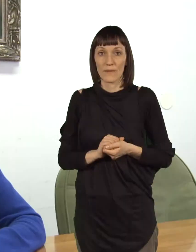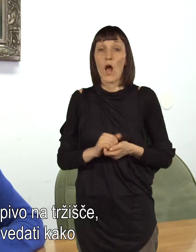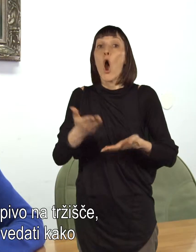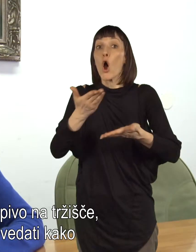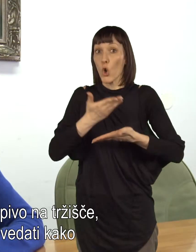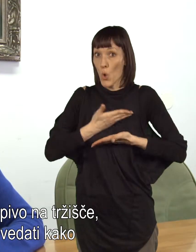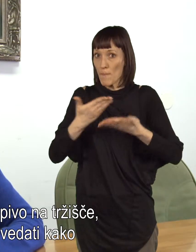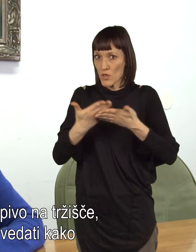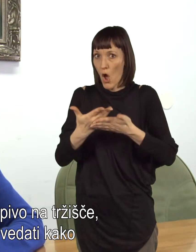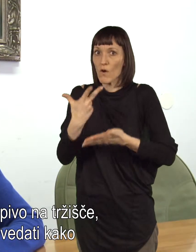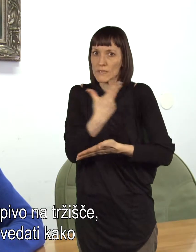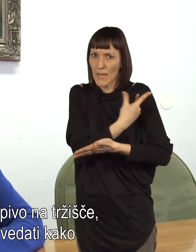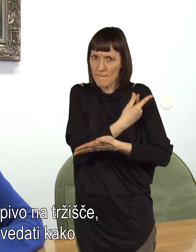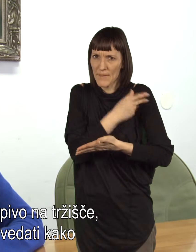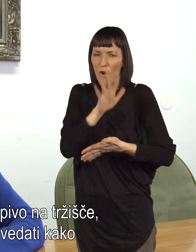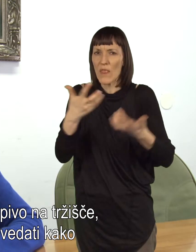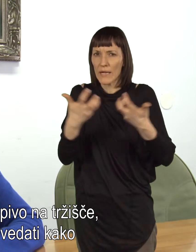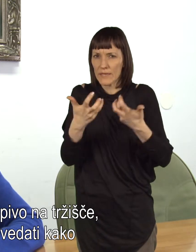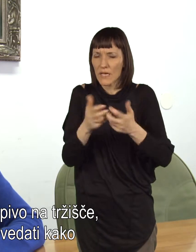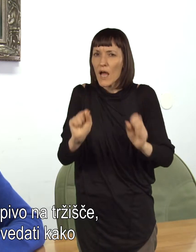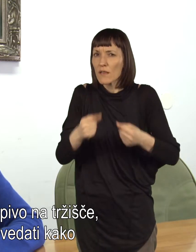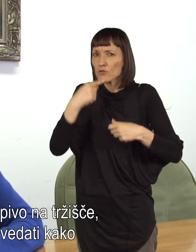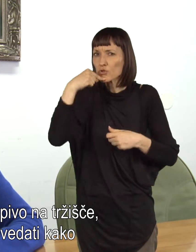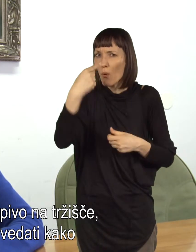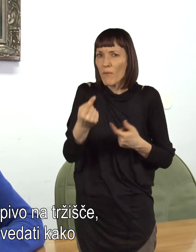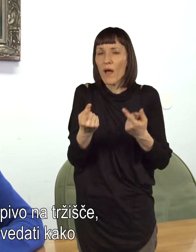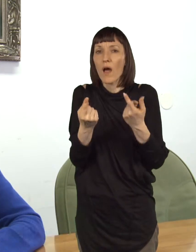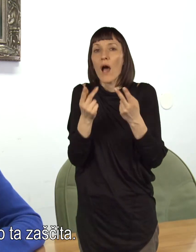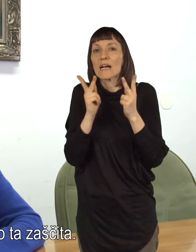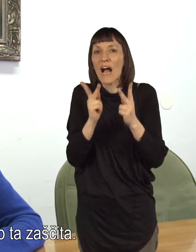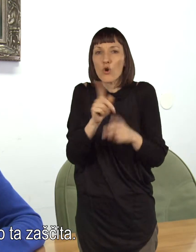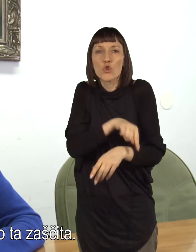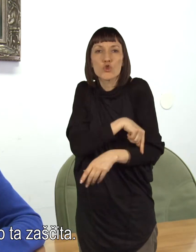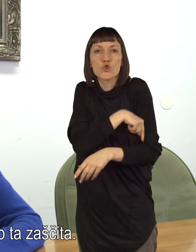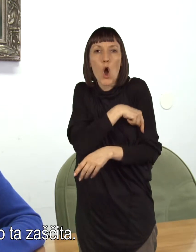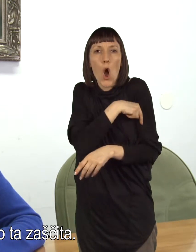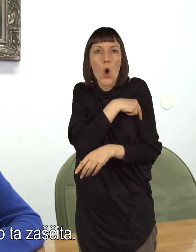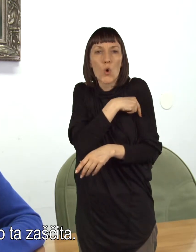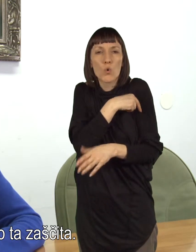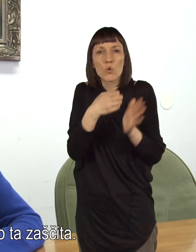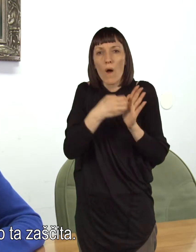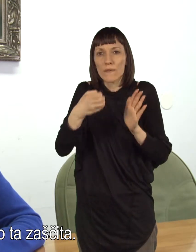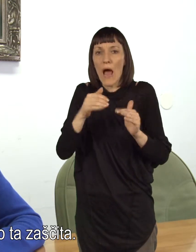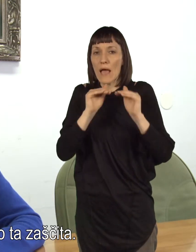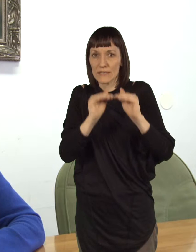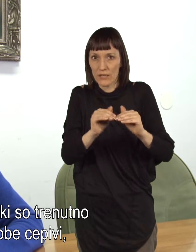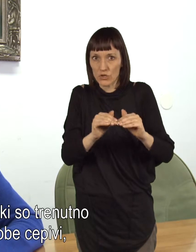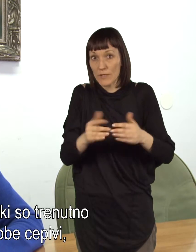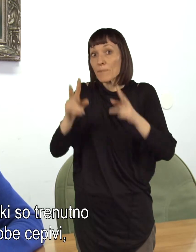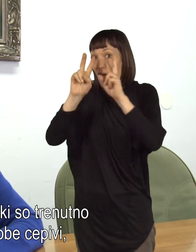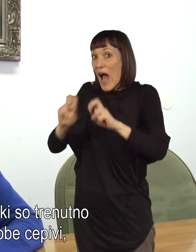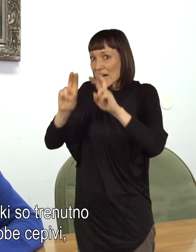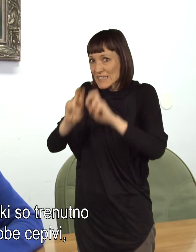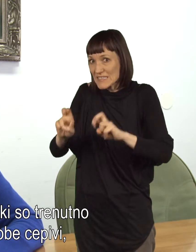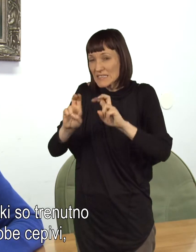Ko pride novo cepivo na tržišče, je včasih zelo težko napovedati, kako dolgotrajna bo ta zaščita. Ampak pa v